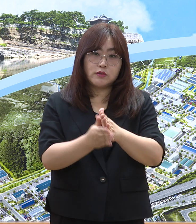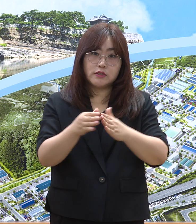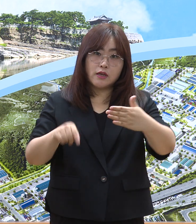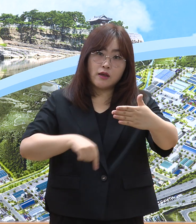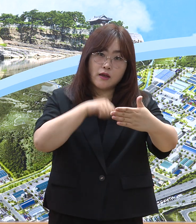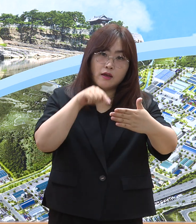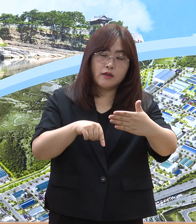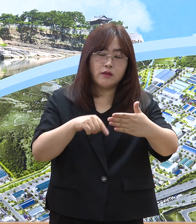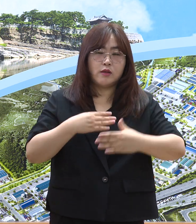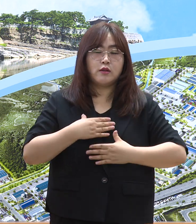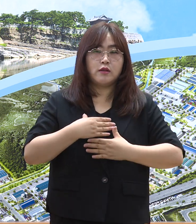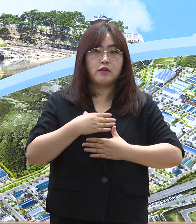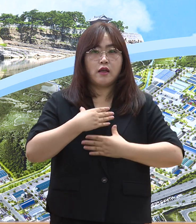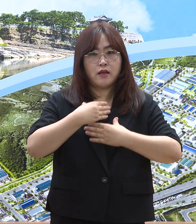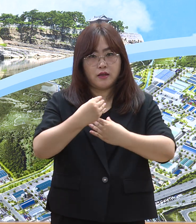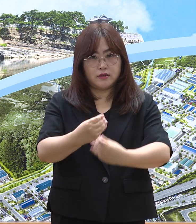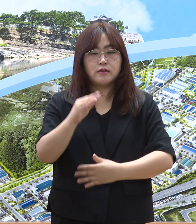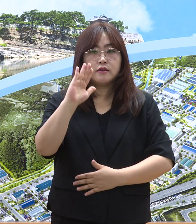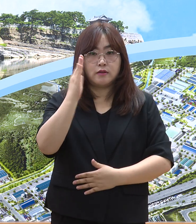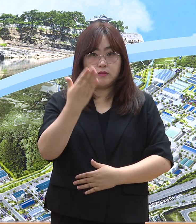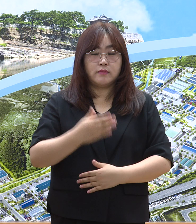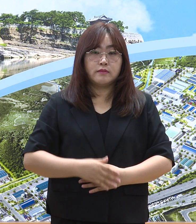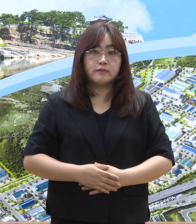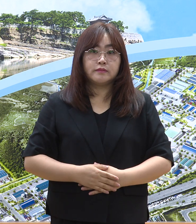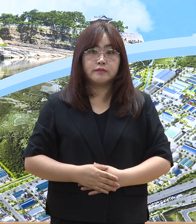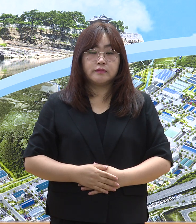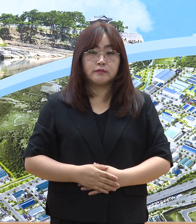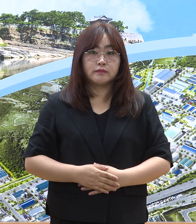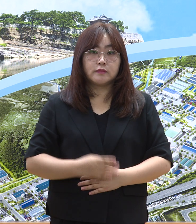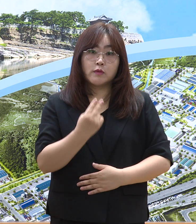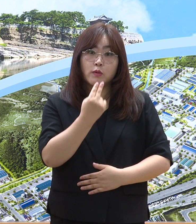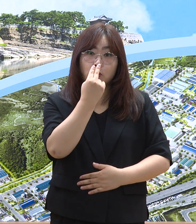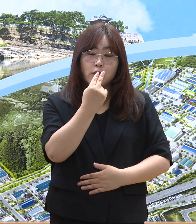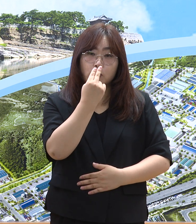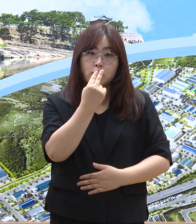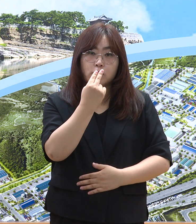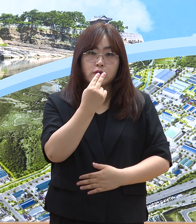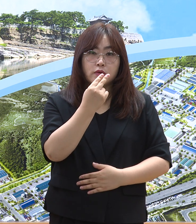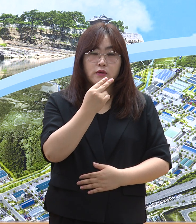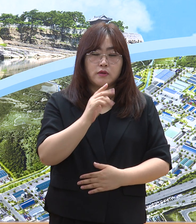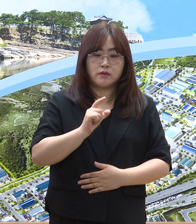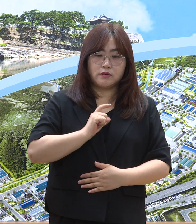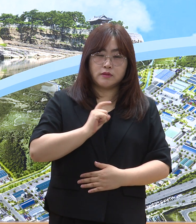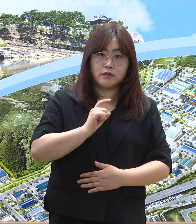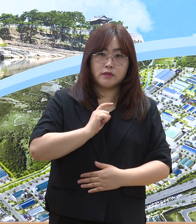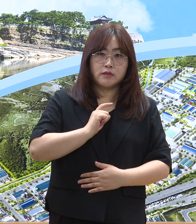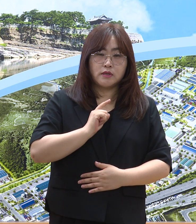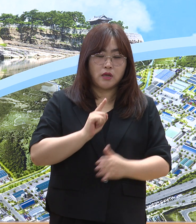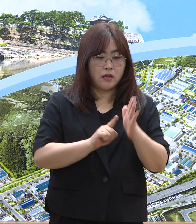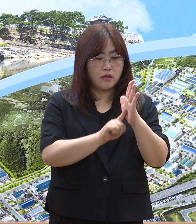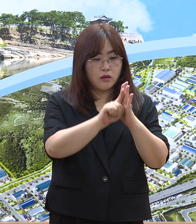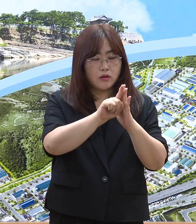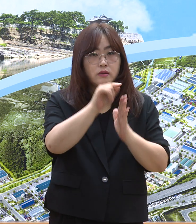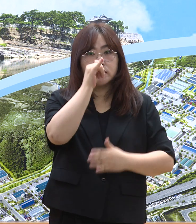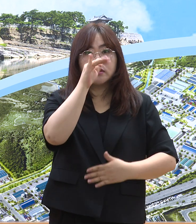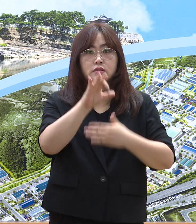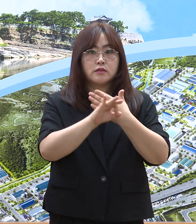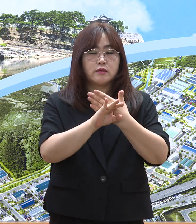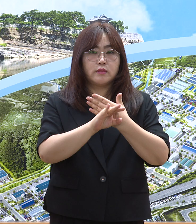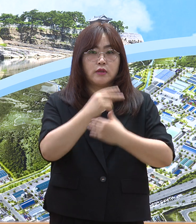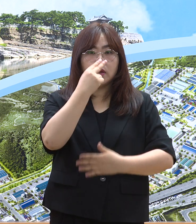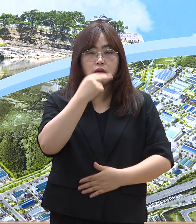더욱 안전해집니다. 호흡기 증상, 발열이 있다면 단순 감기 등으로